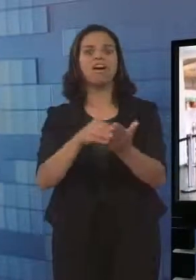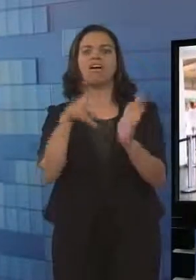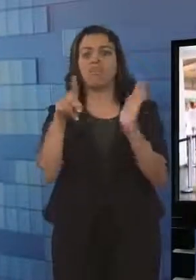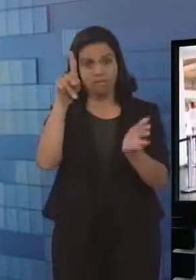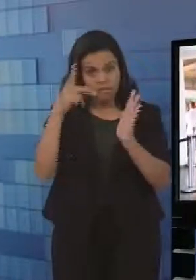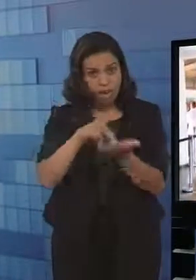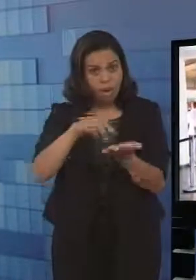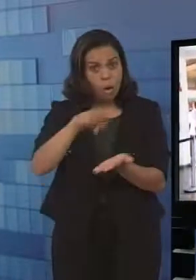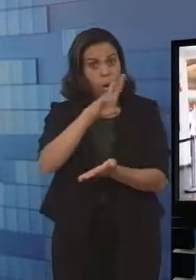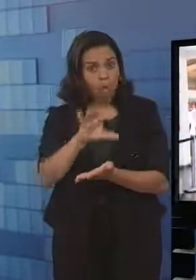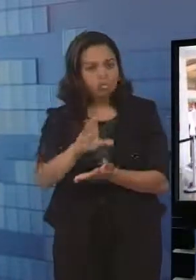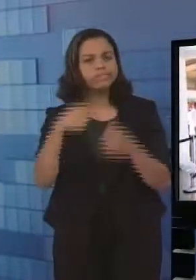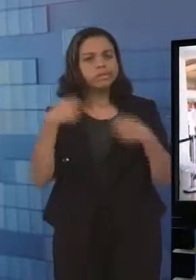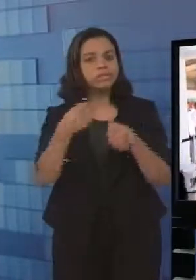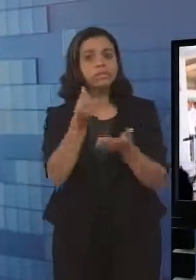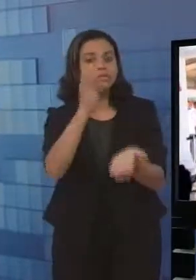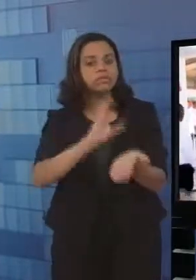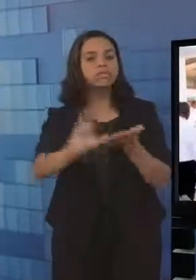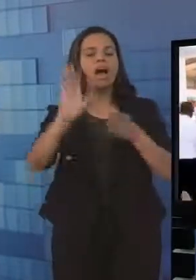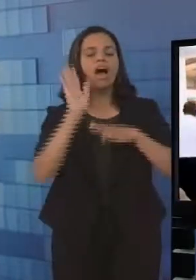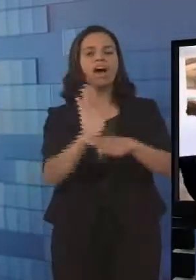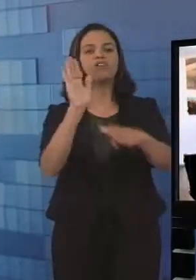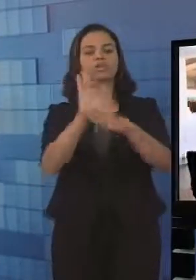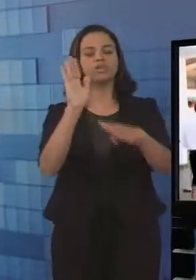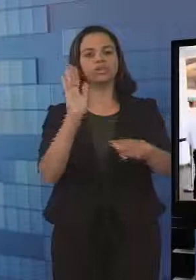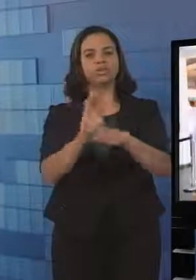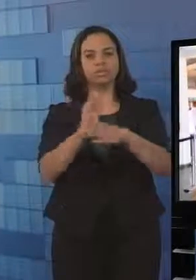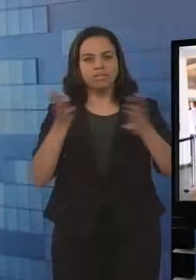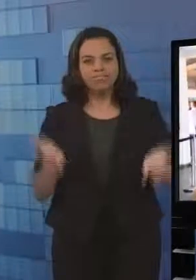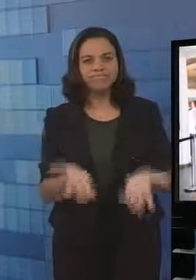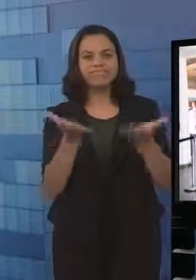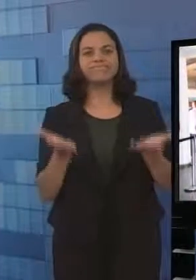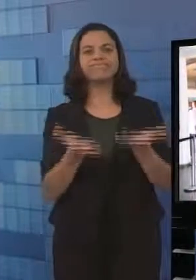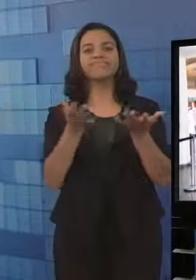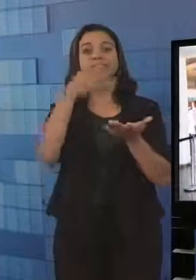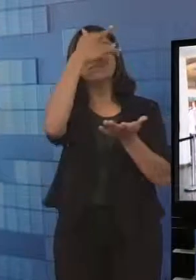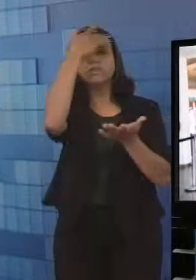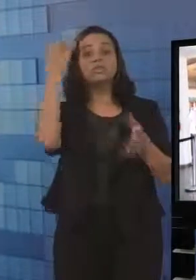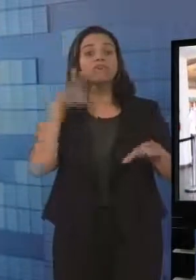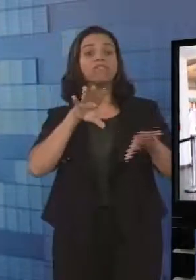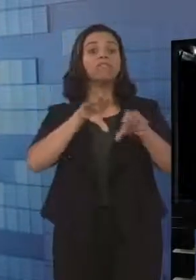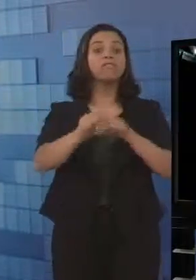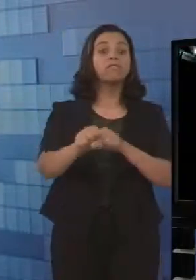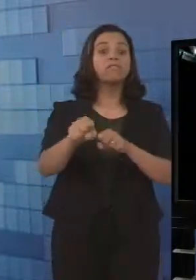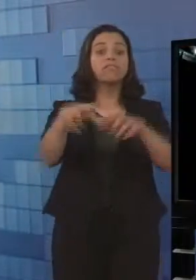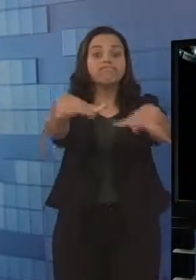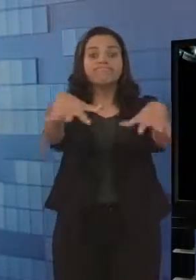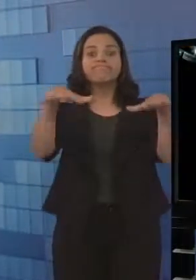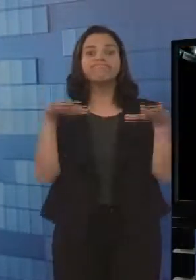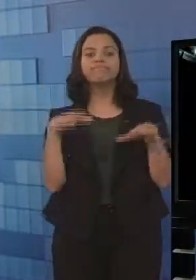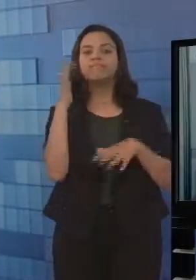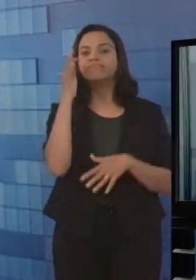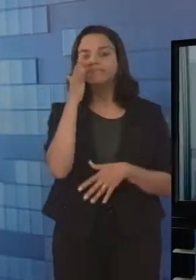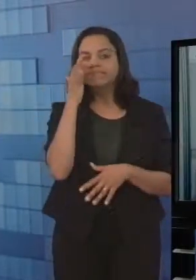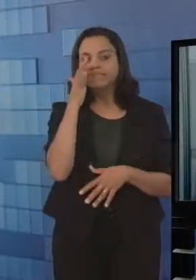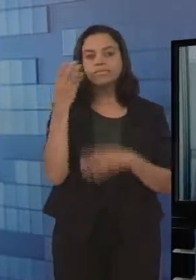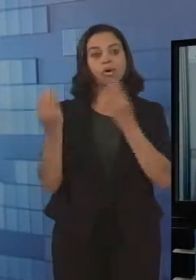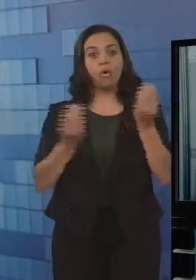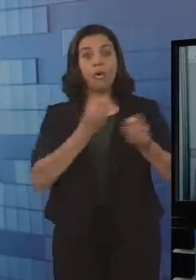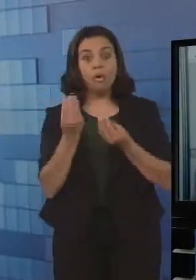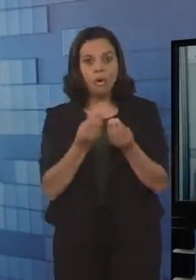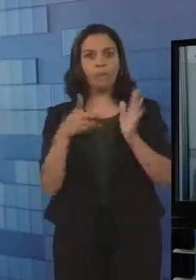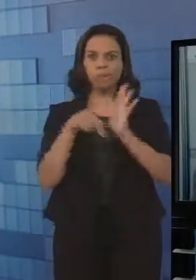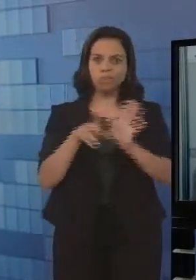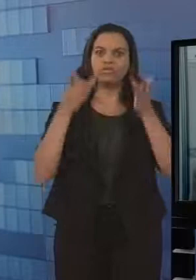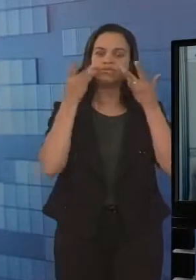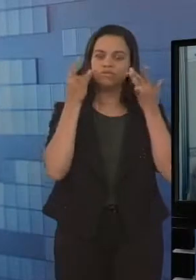Conquista, um investimento muito grande na formação de plateias. Então, acho que agora